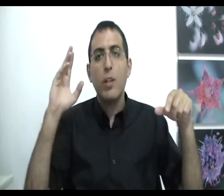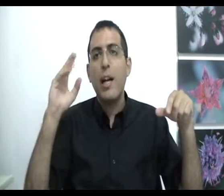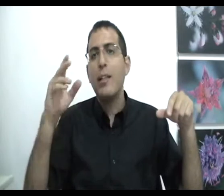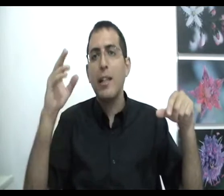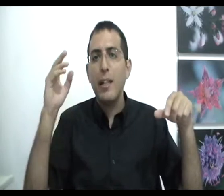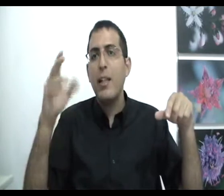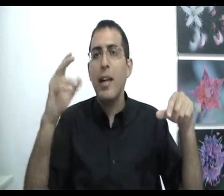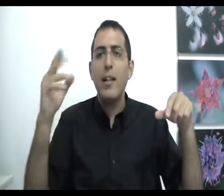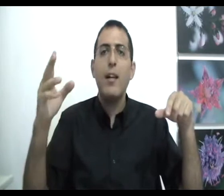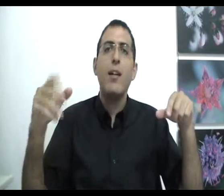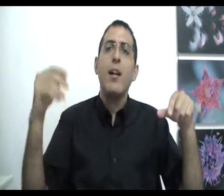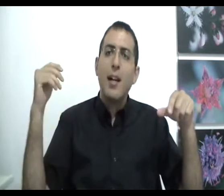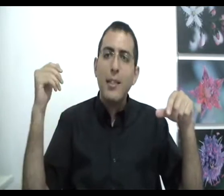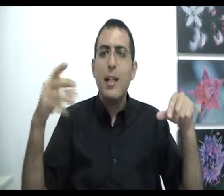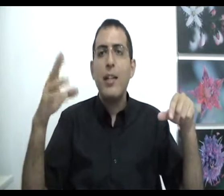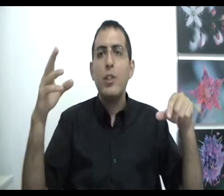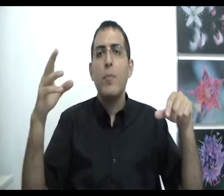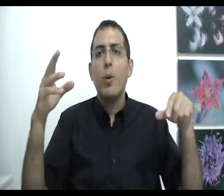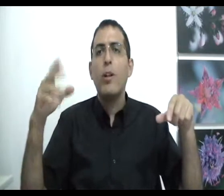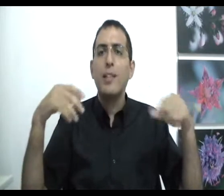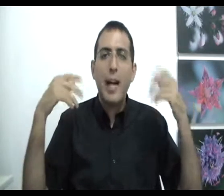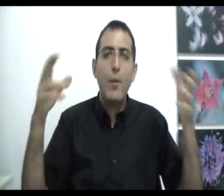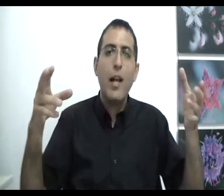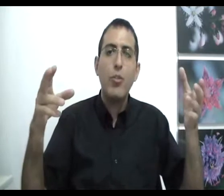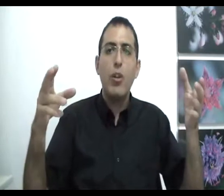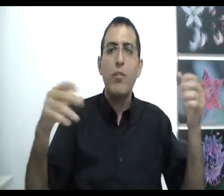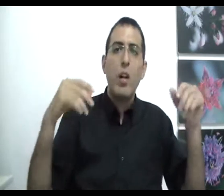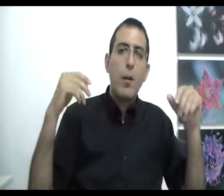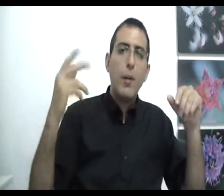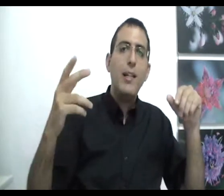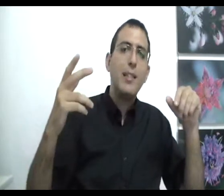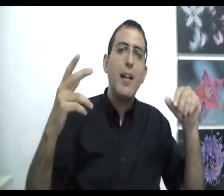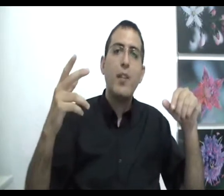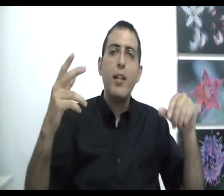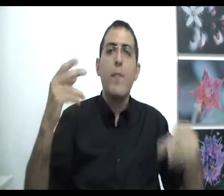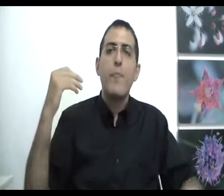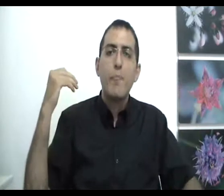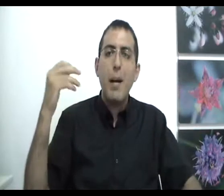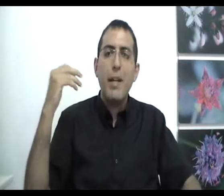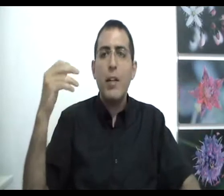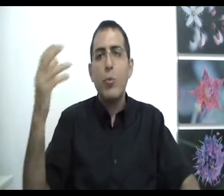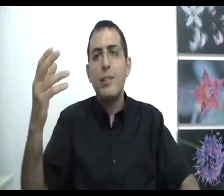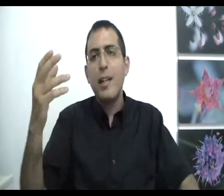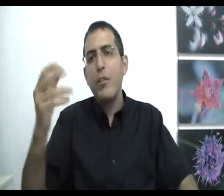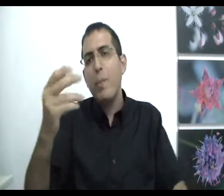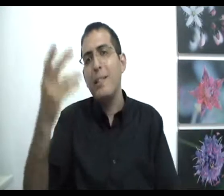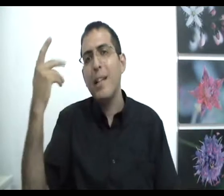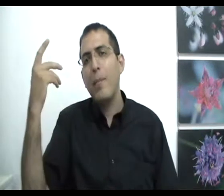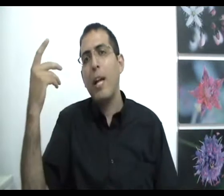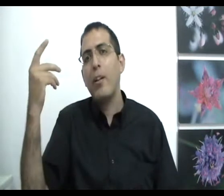לקחת נגיד את היטלר היטלר רצח אנשים אוקיי זה גרם לו להרגיש טוב בואו ננסה להבין מה בכך שהוא רצח אנשים מה זה גרם לו להרגיש